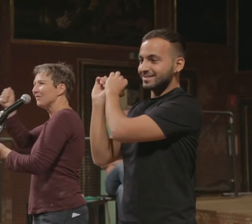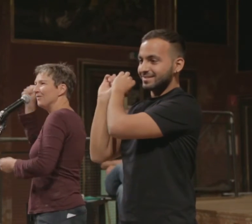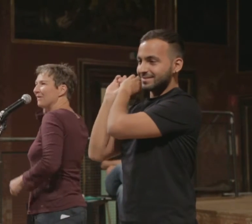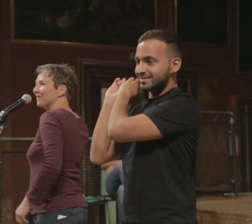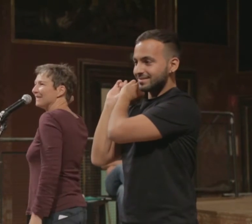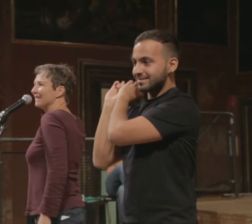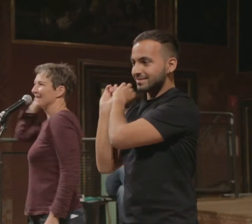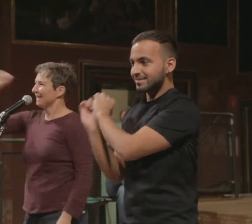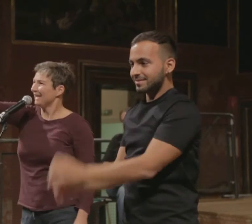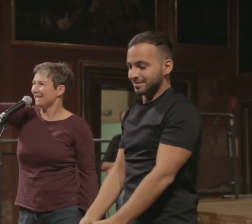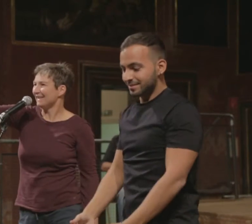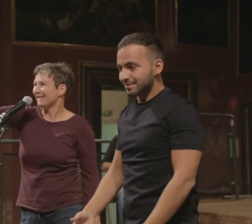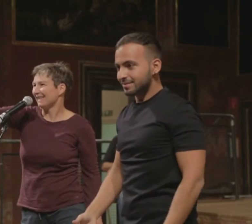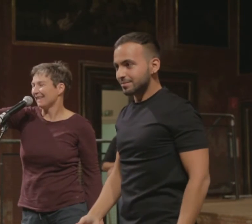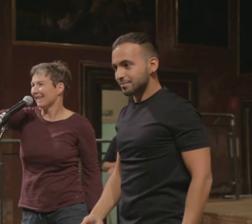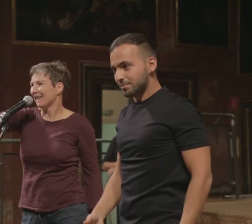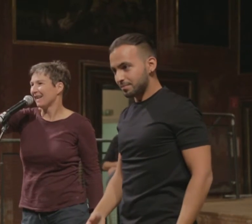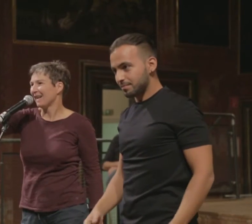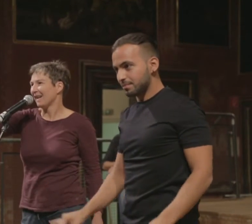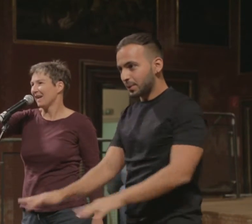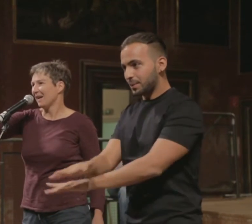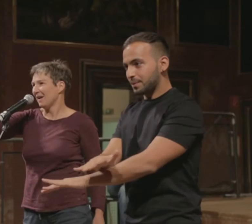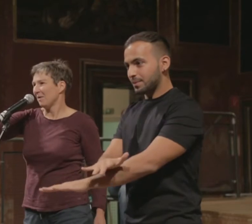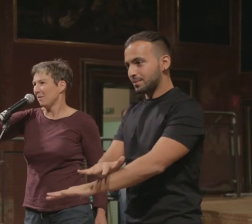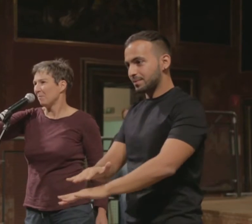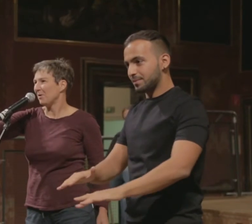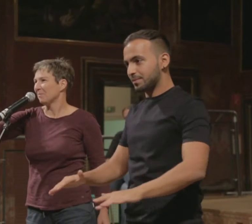wirf es in den See. Plopp.